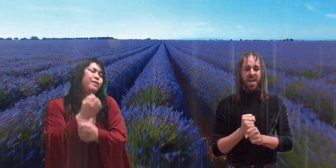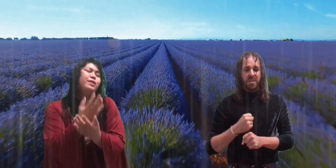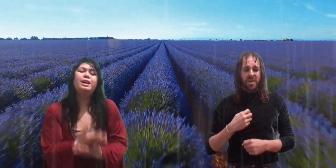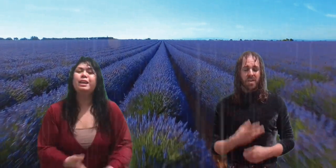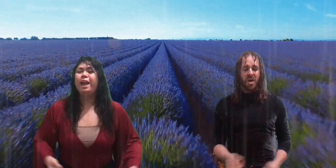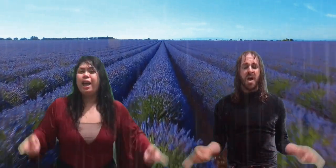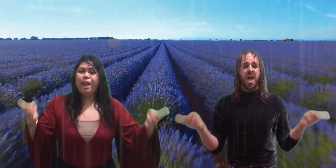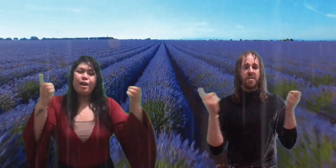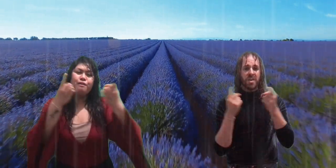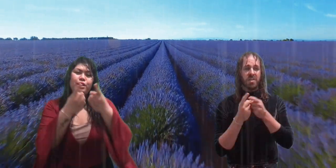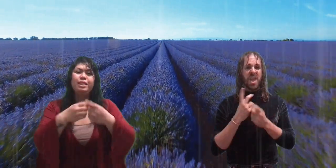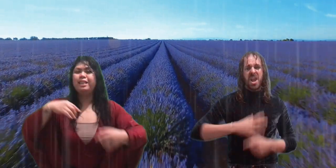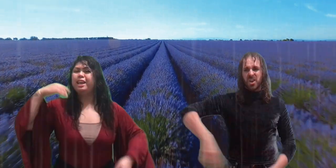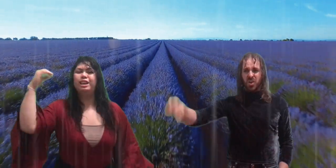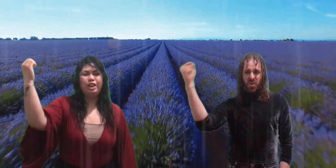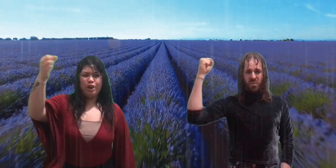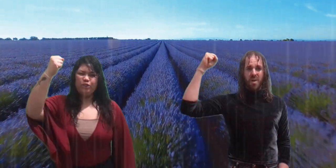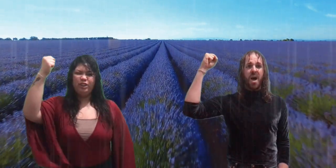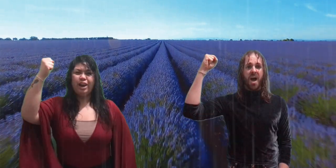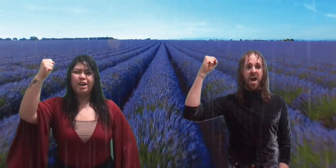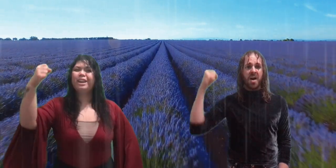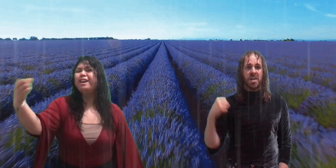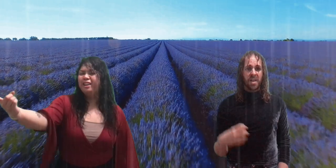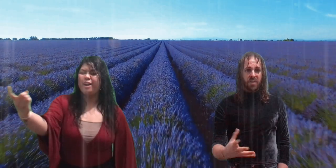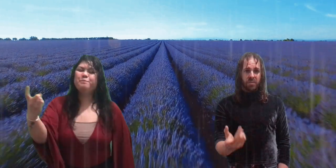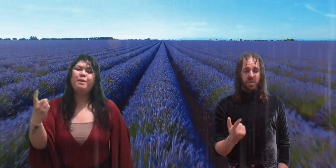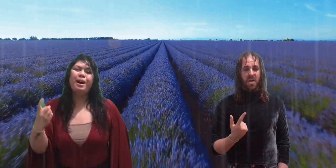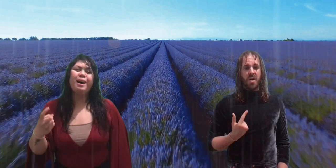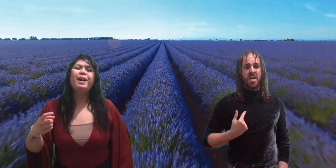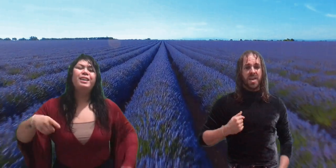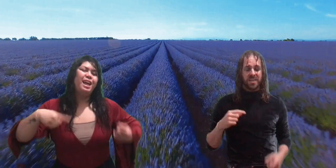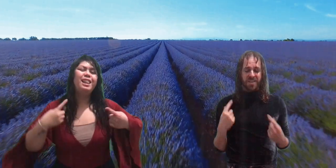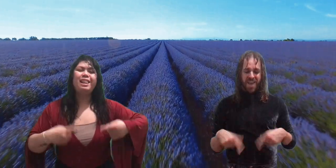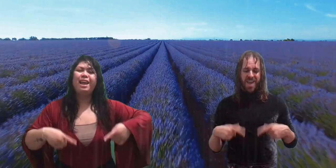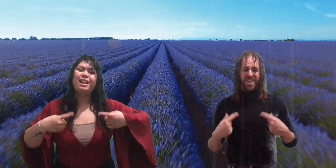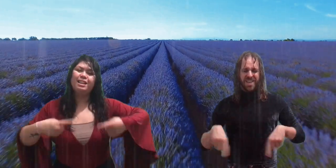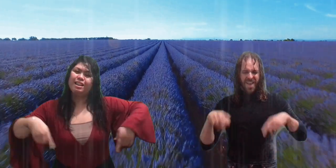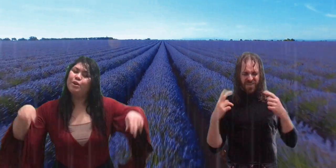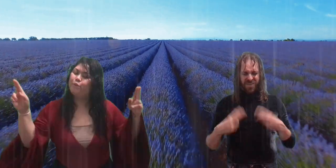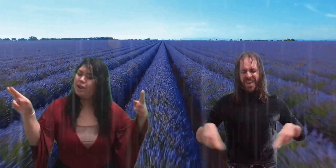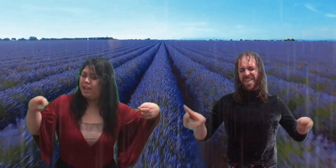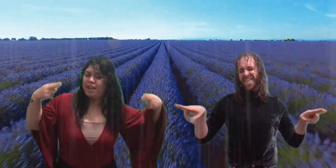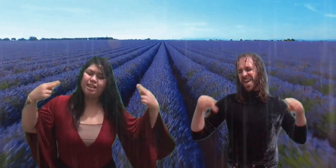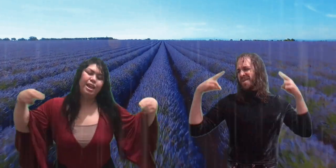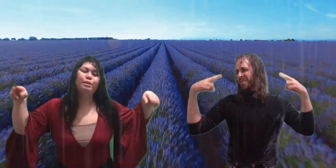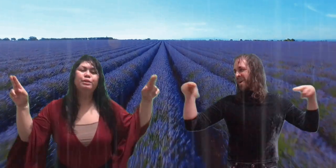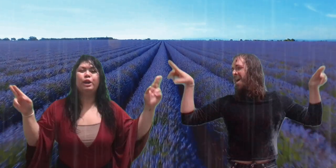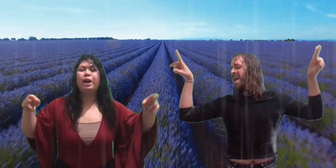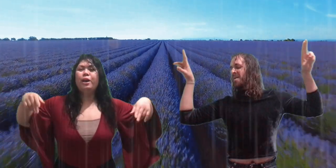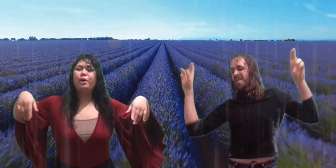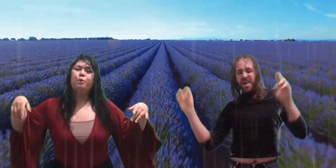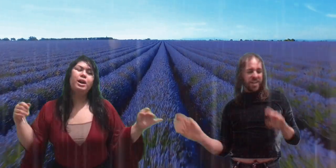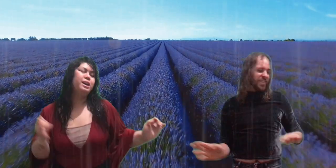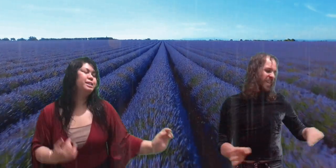it everything you've got Come on and let the rhythm drop We're